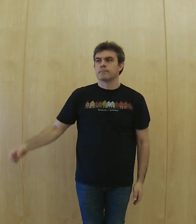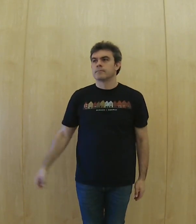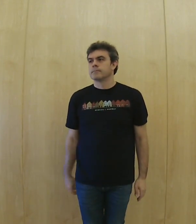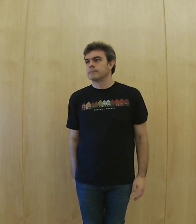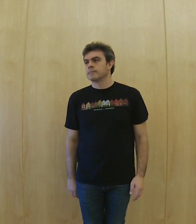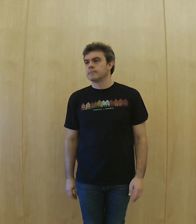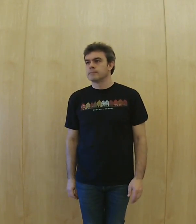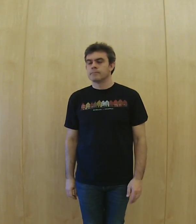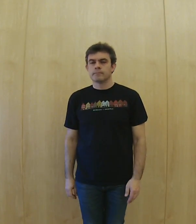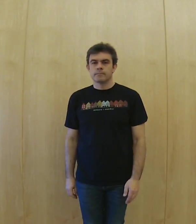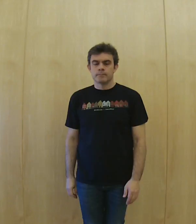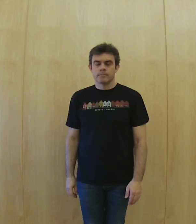silencio,